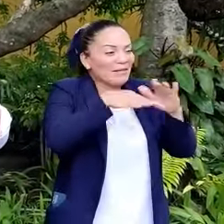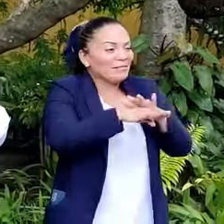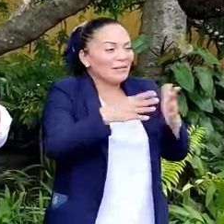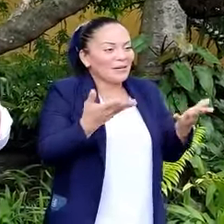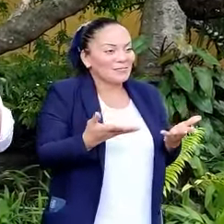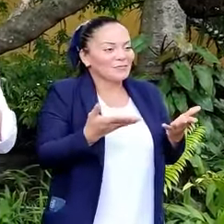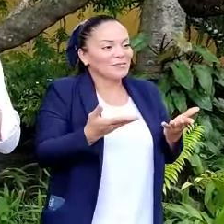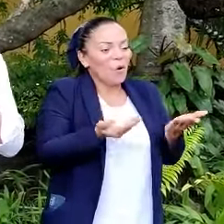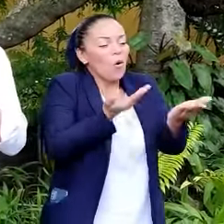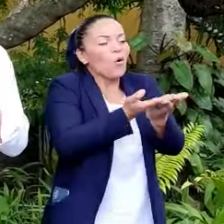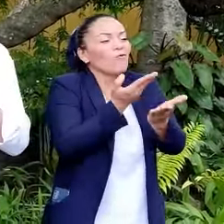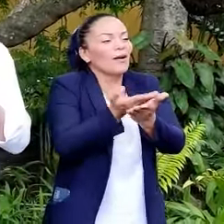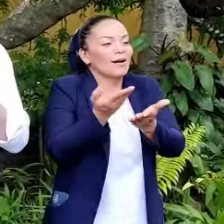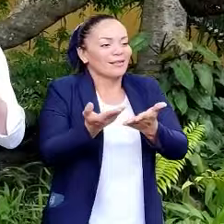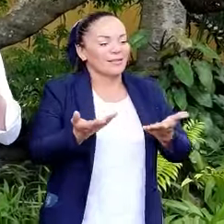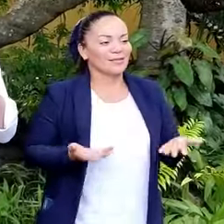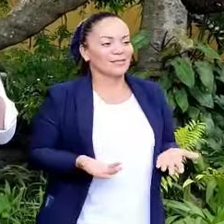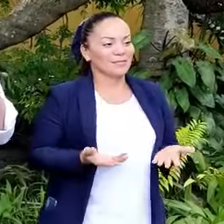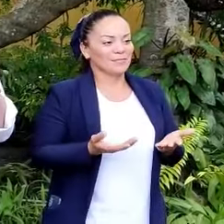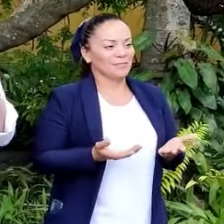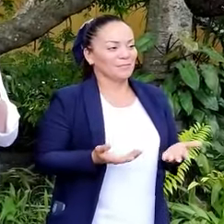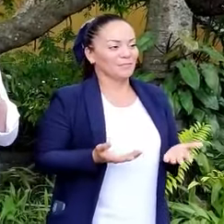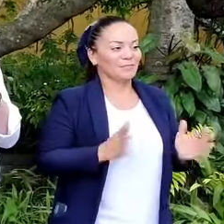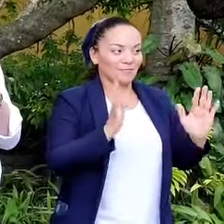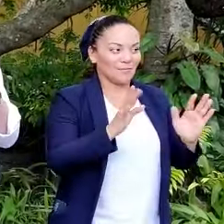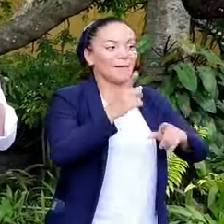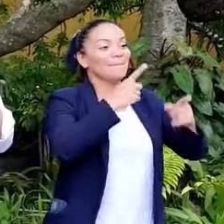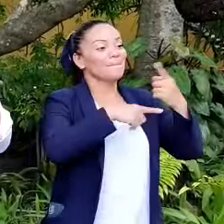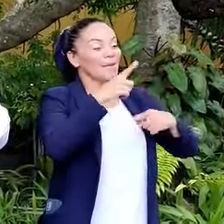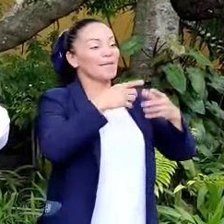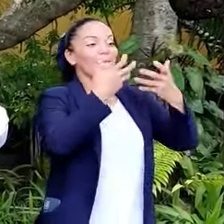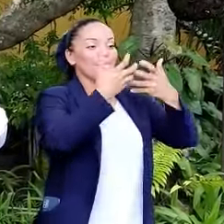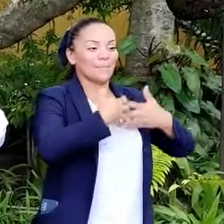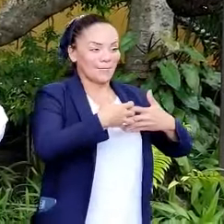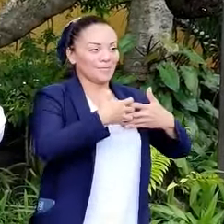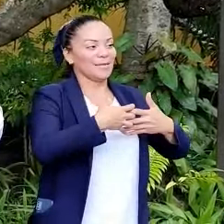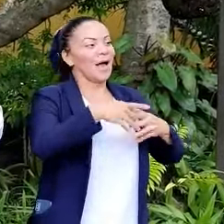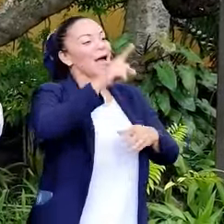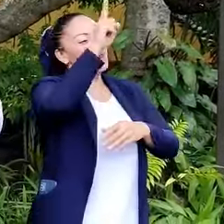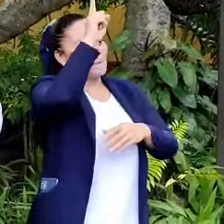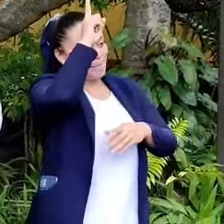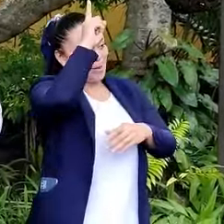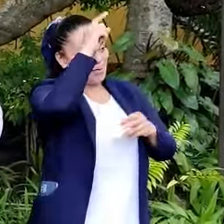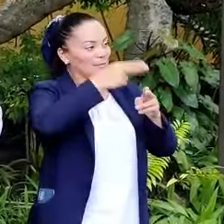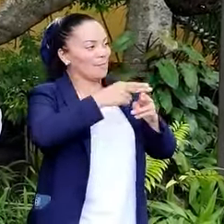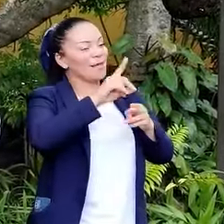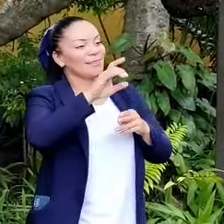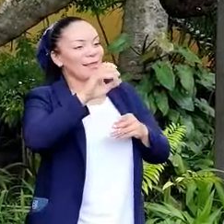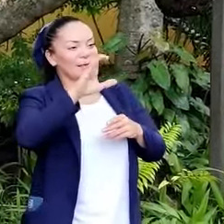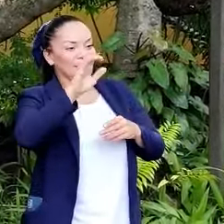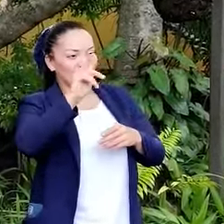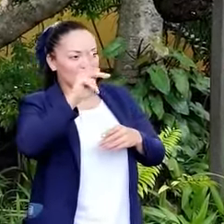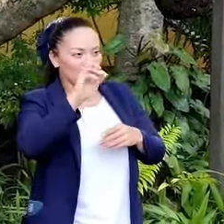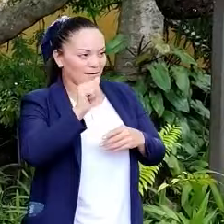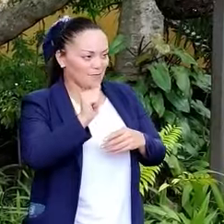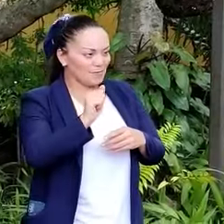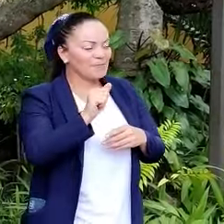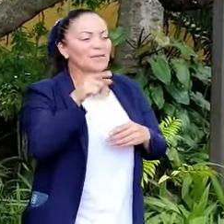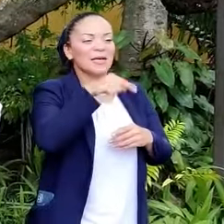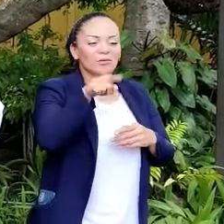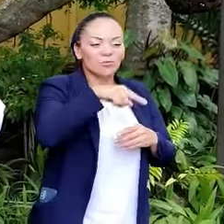hace sus ofertas. Viene una empresa alemana que se llama Decra, que ha revisado